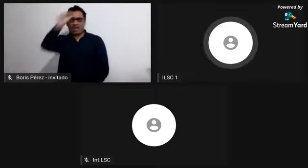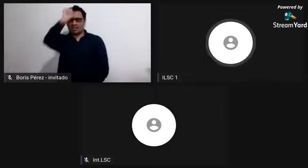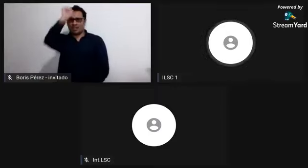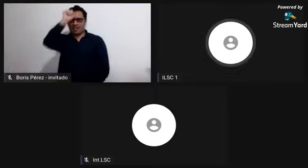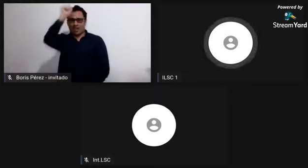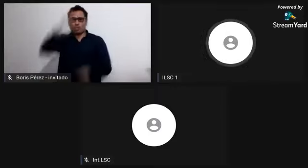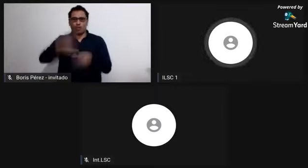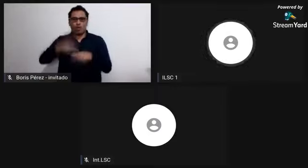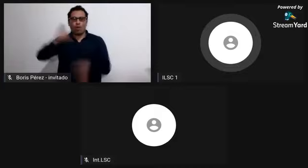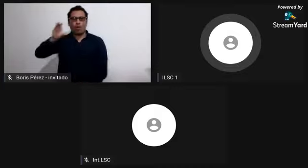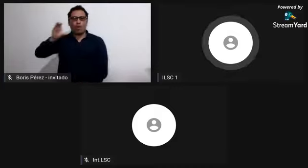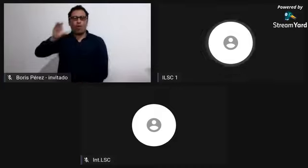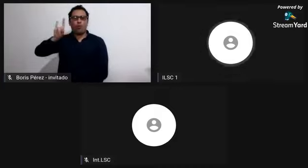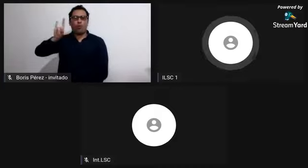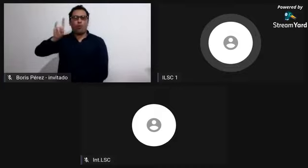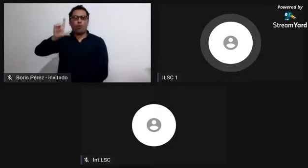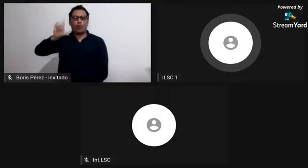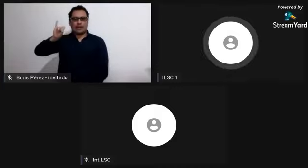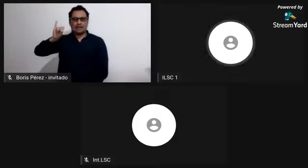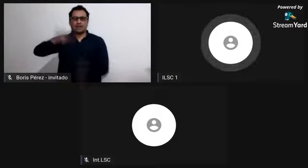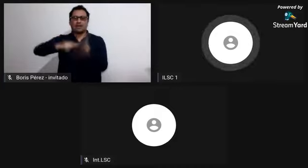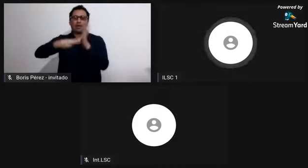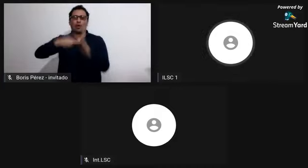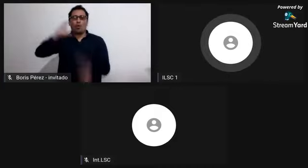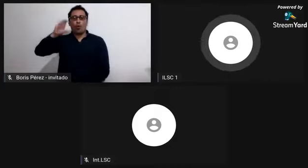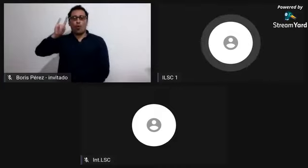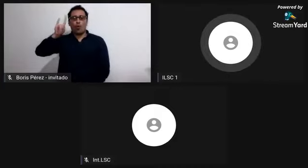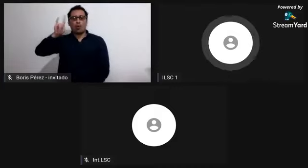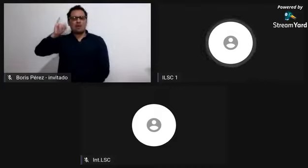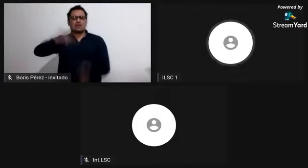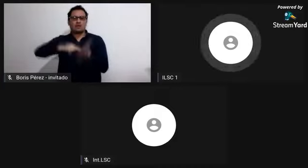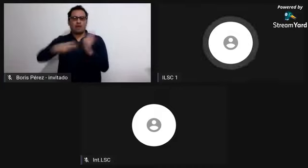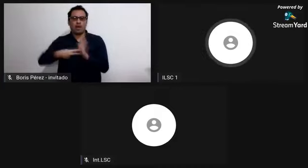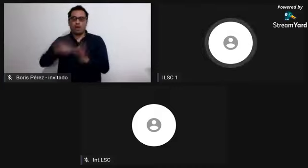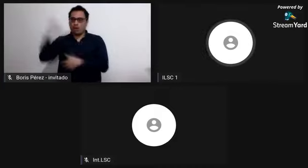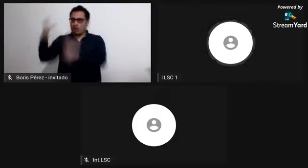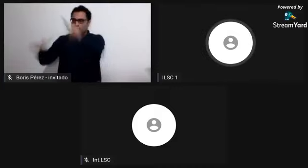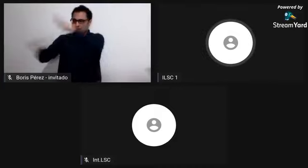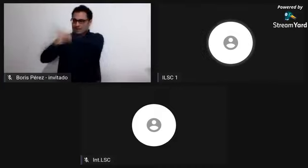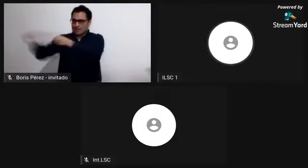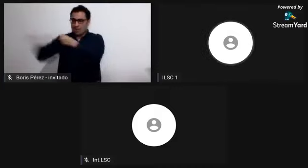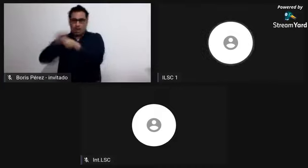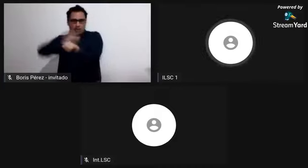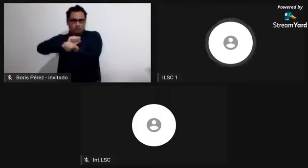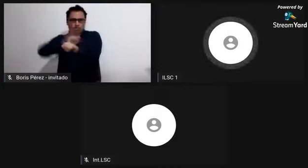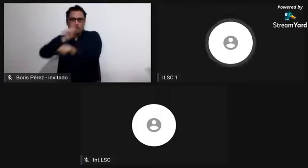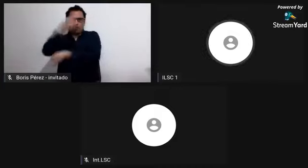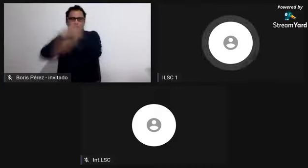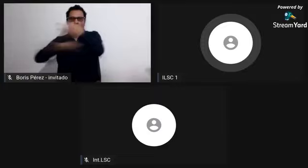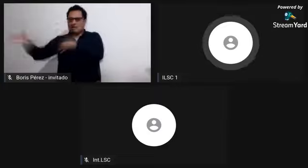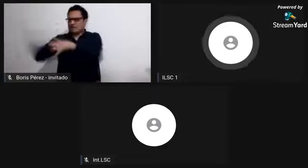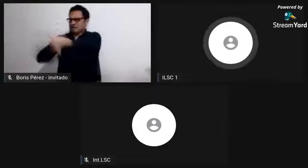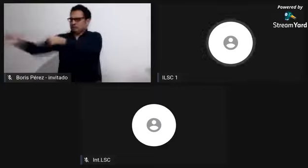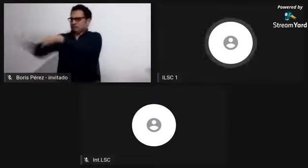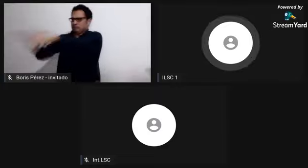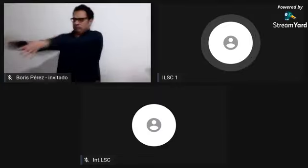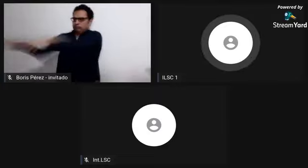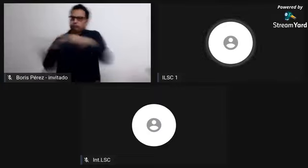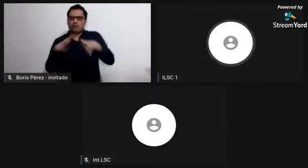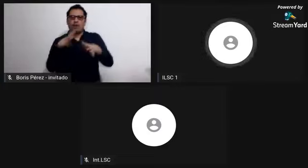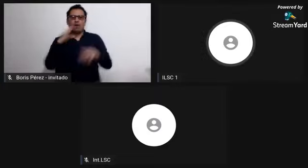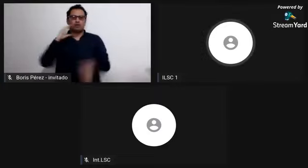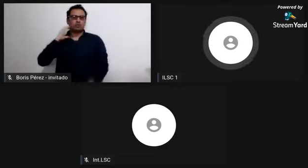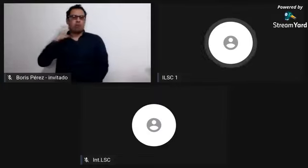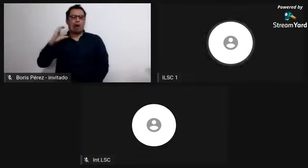llevados también, por ejemplo, a Australia, sin embargo, por ejemplo, continentes como Asia prohibía